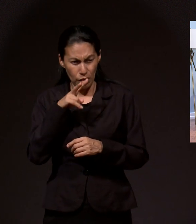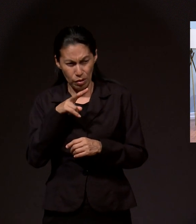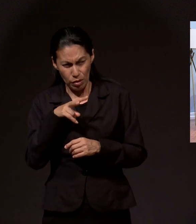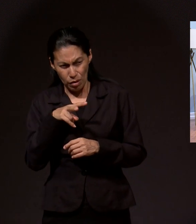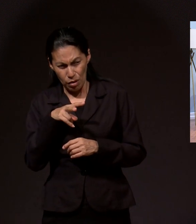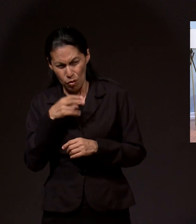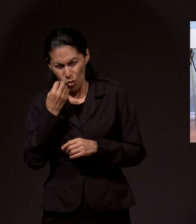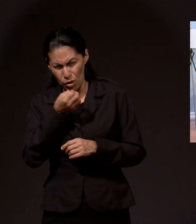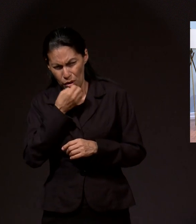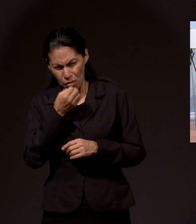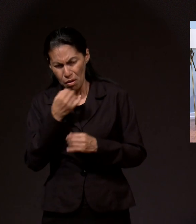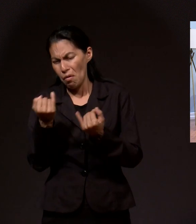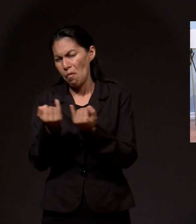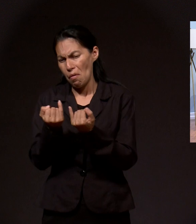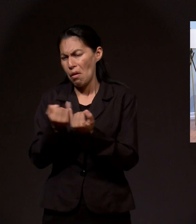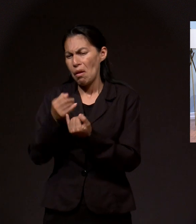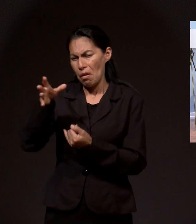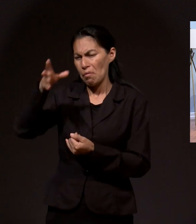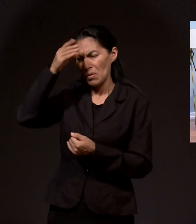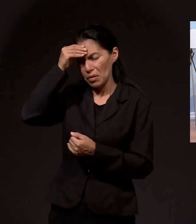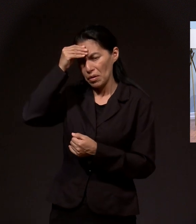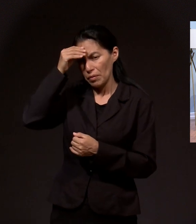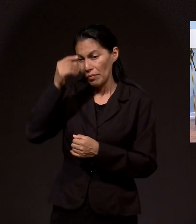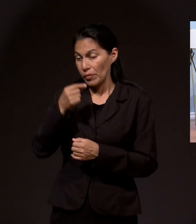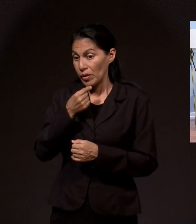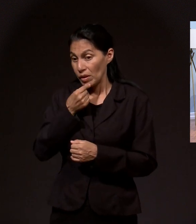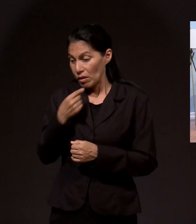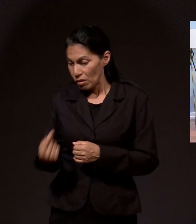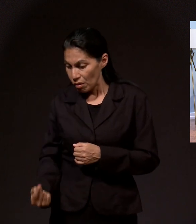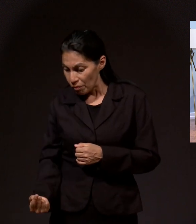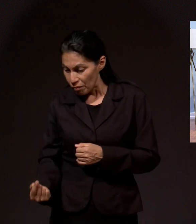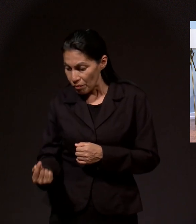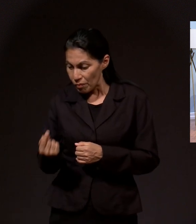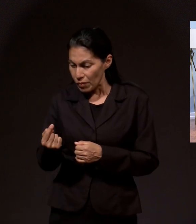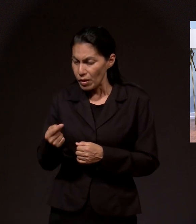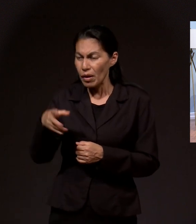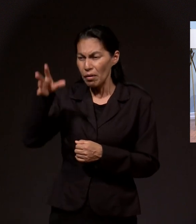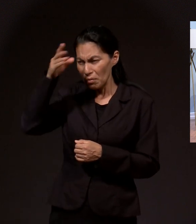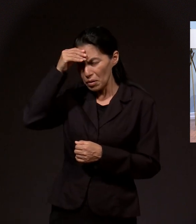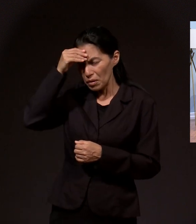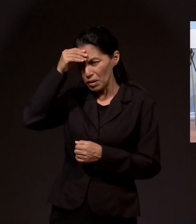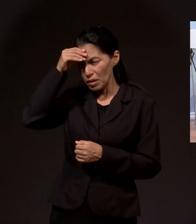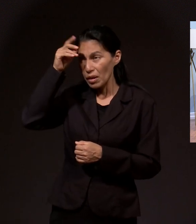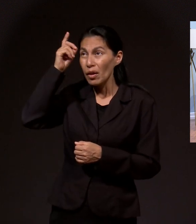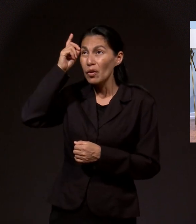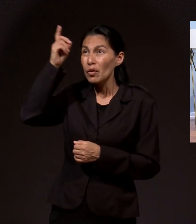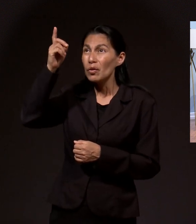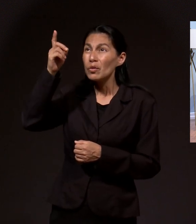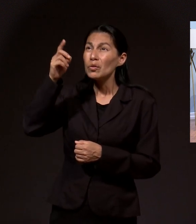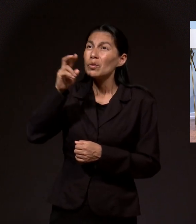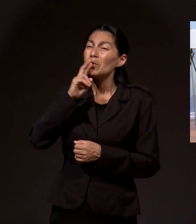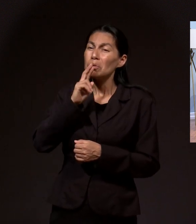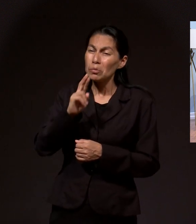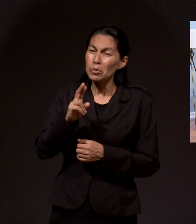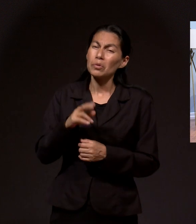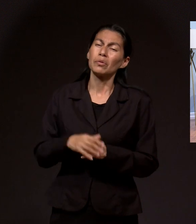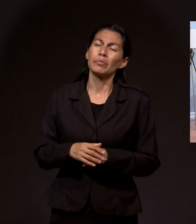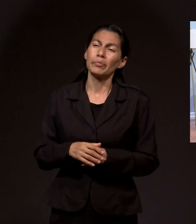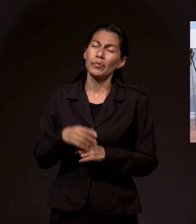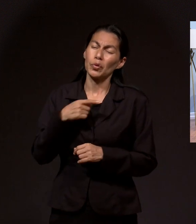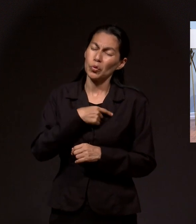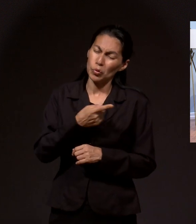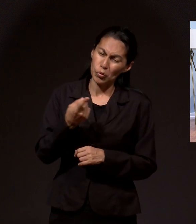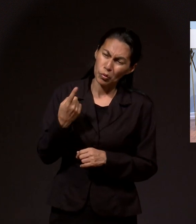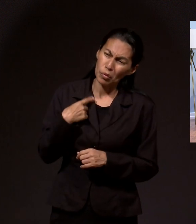a orar. Aprendí desde muy niña que Dios nos contesta lo que nosotros le pidamos de manera